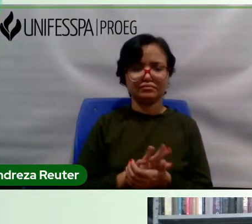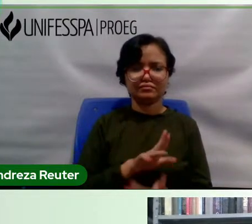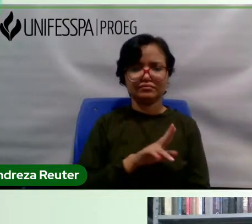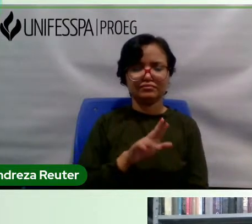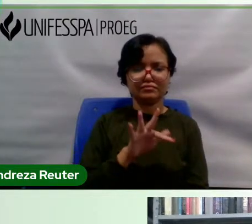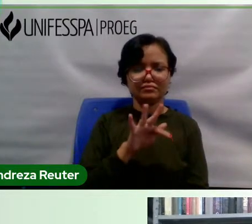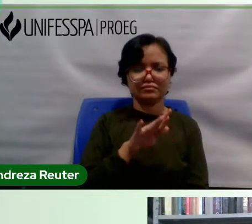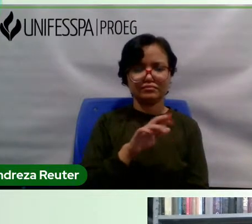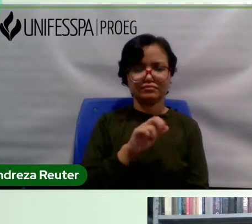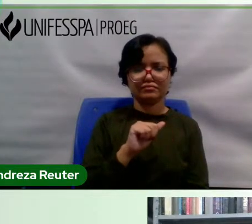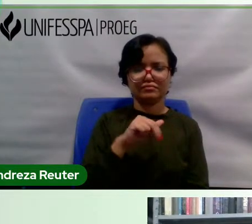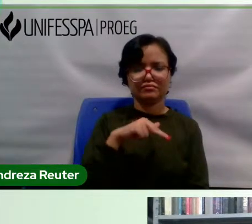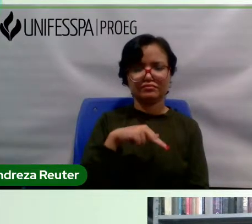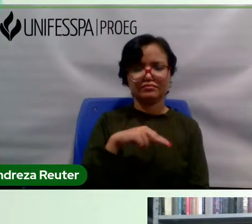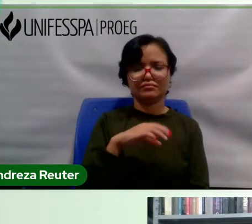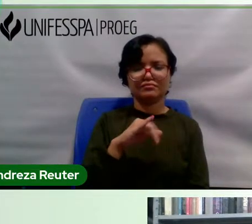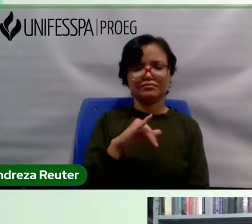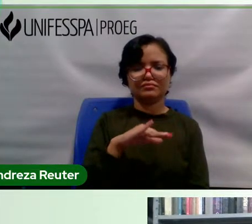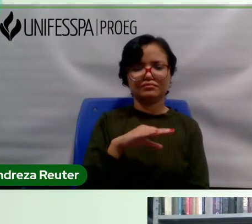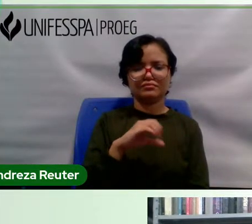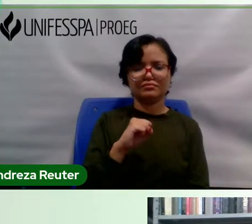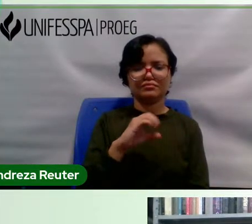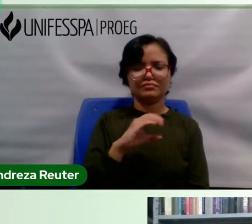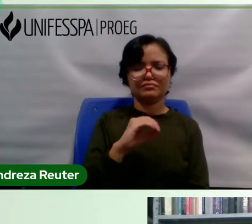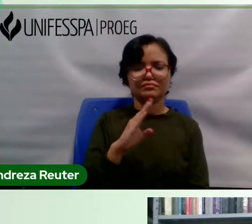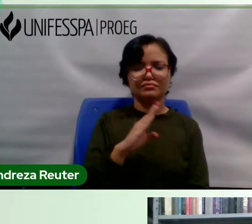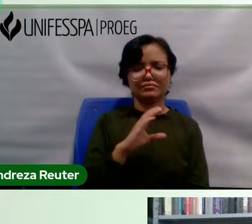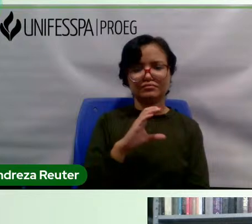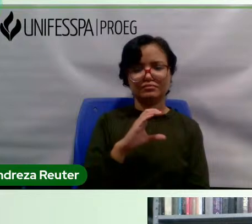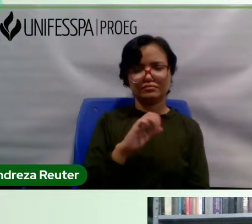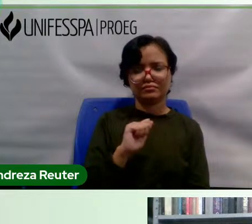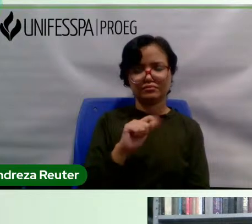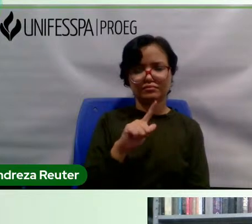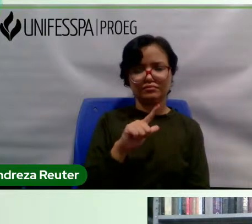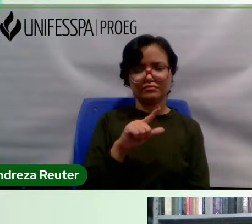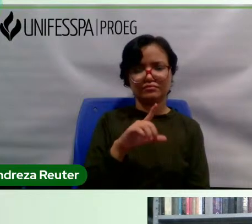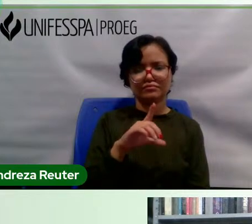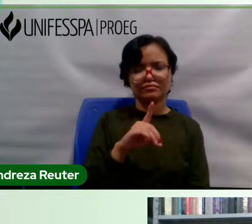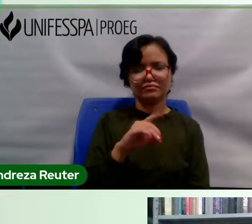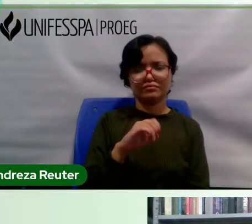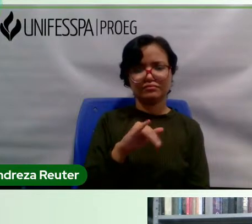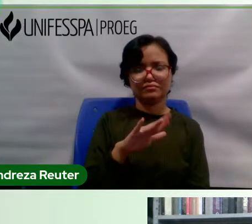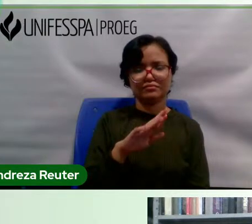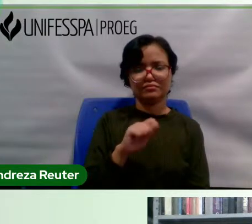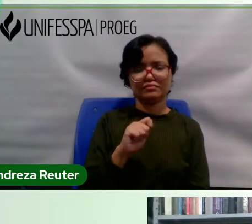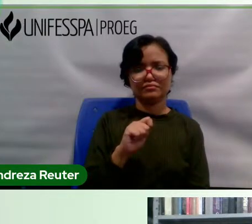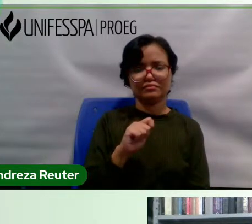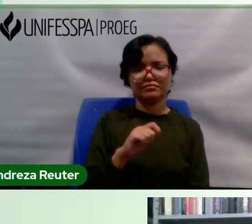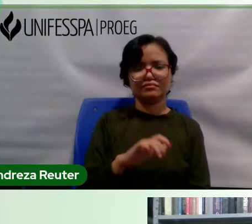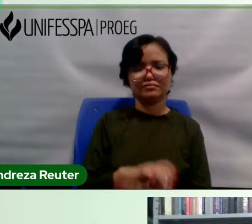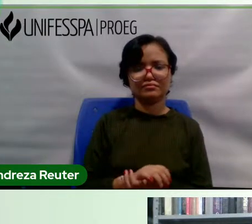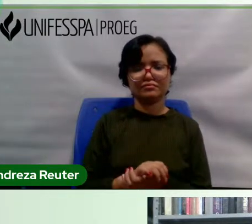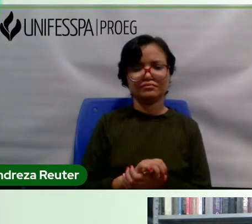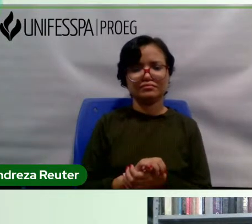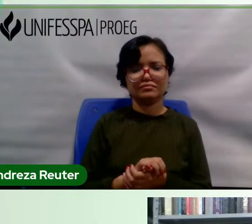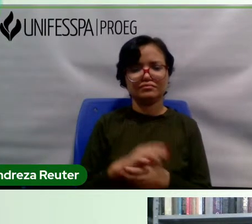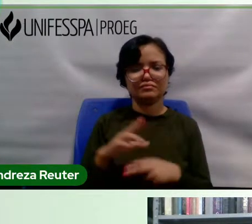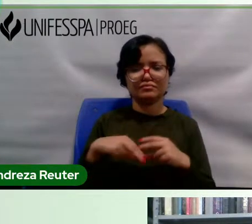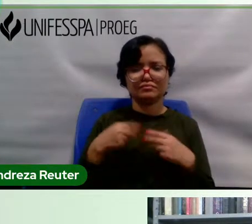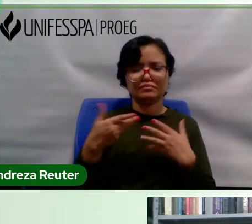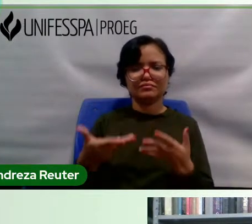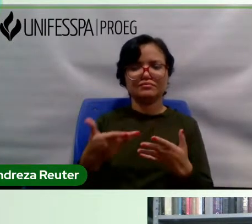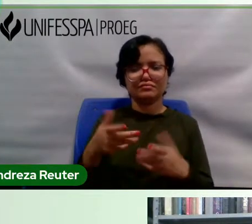Então, é um mérito que ocorre desde 1978, e essa honraria é dada a personalidades que